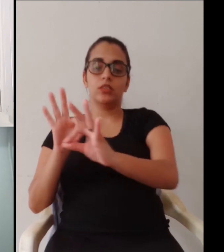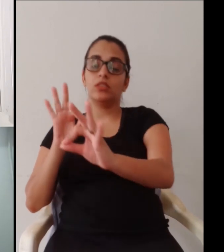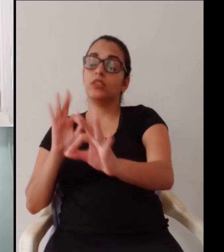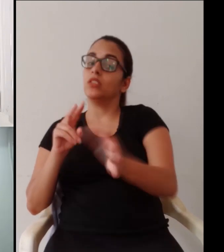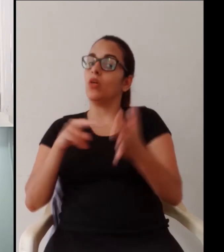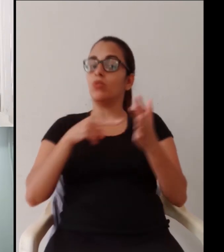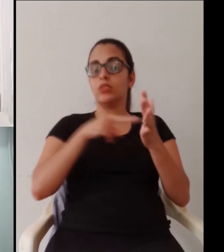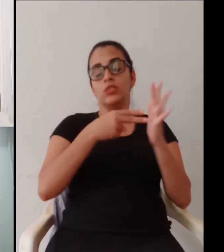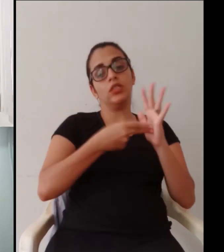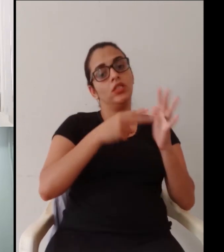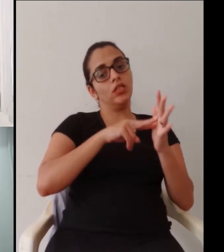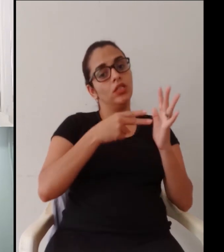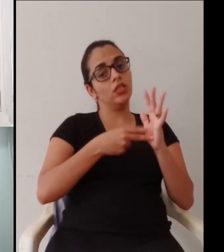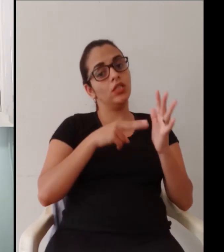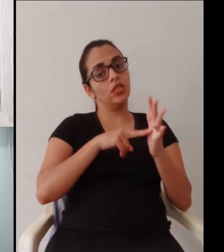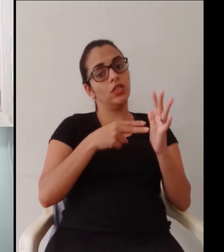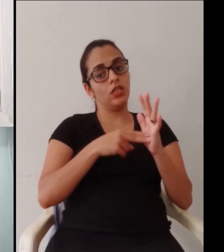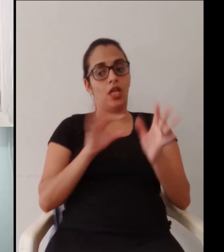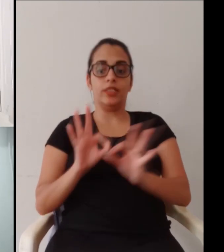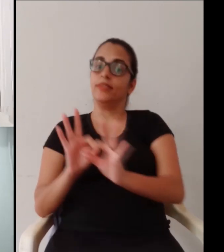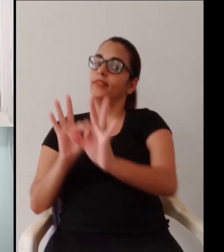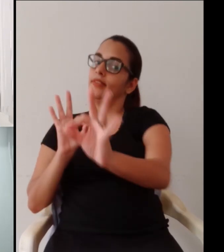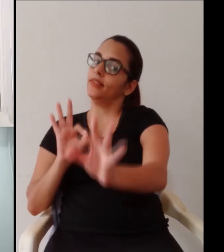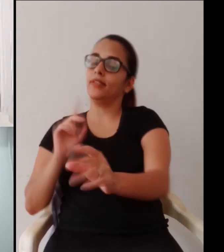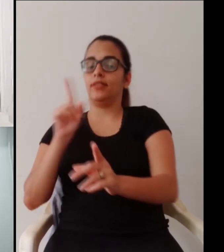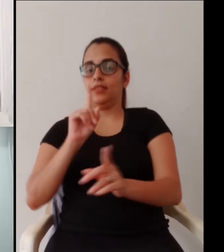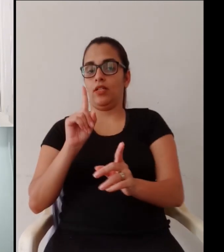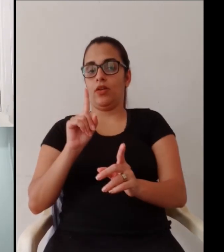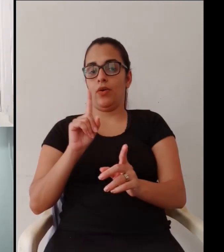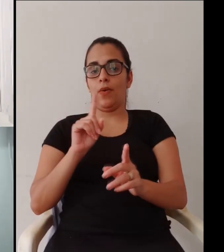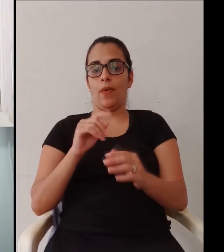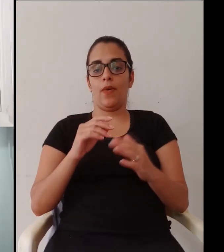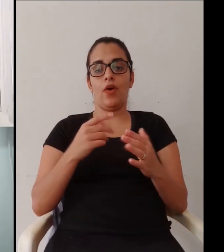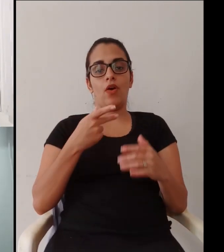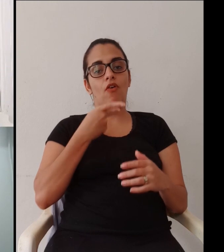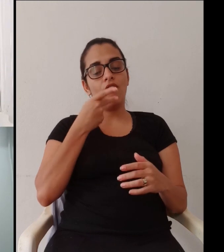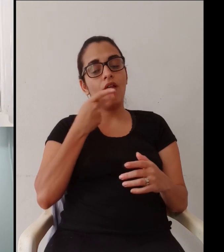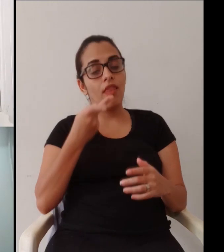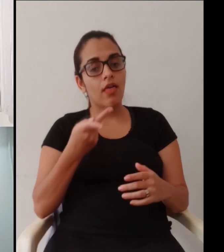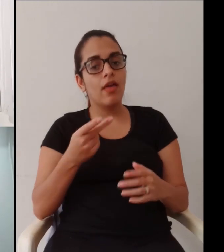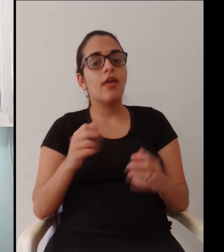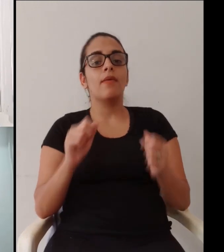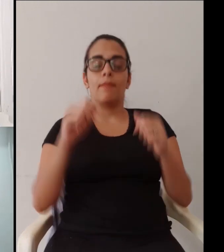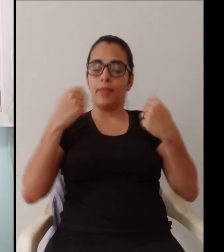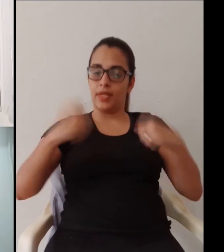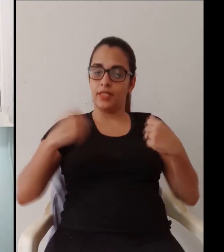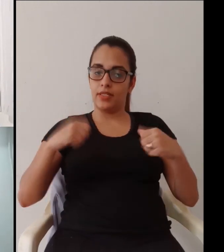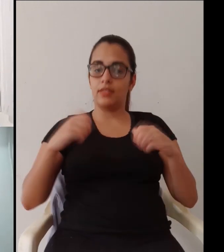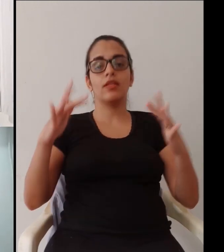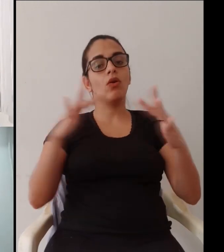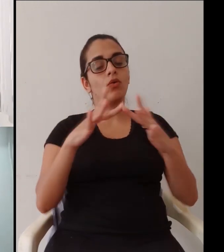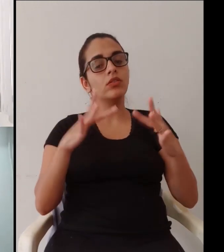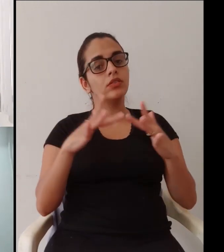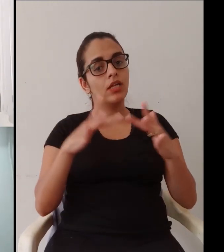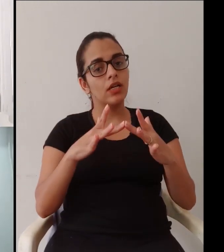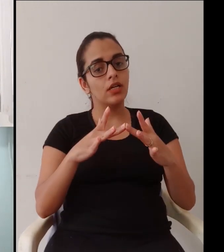todo mundo no instituto uma terceira dica a gente vai trabalhar com educação a distância mas não significa que a educação é